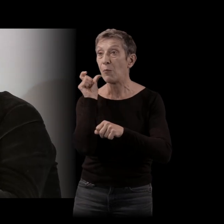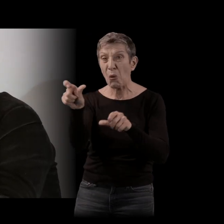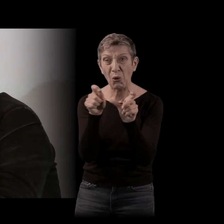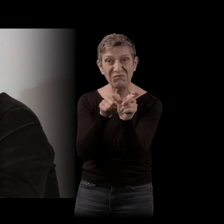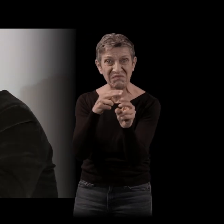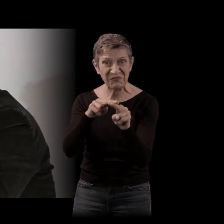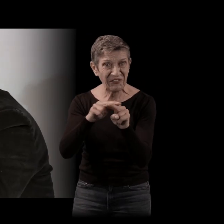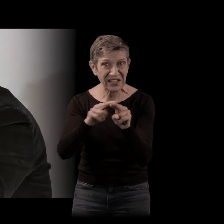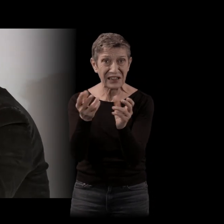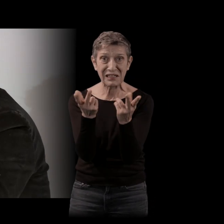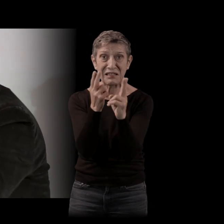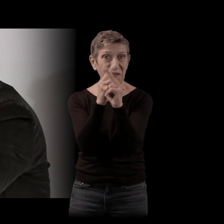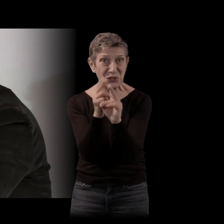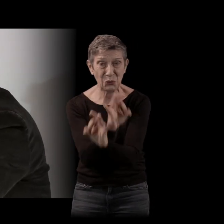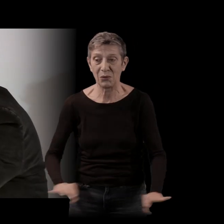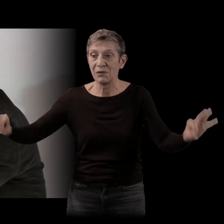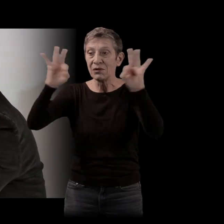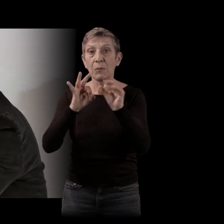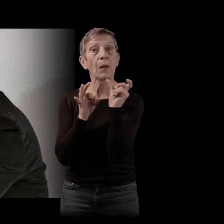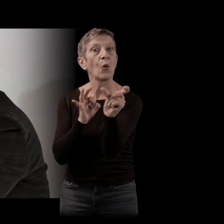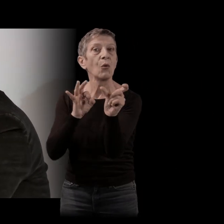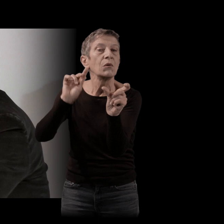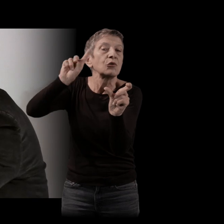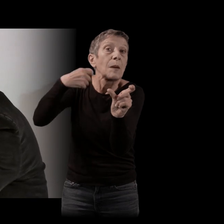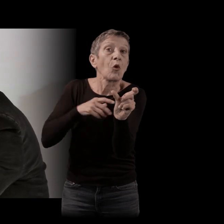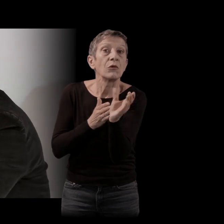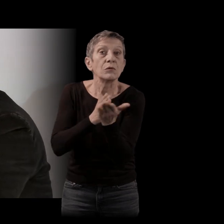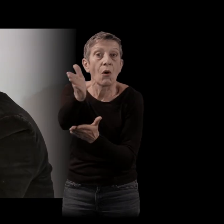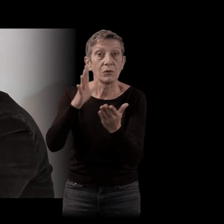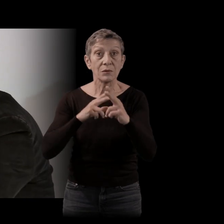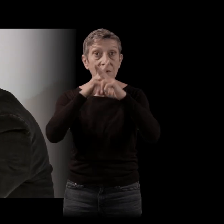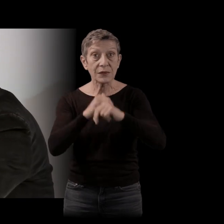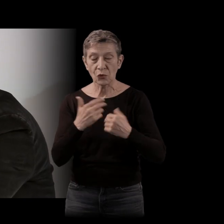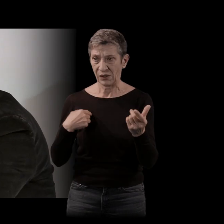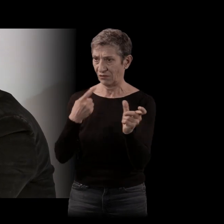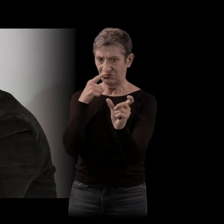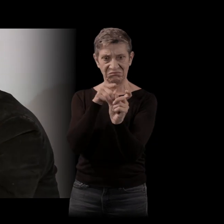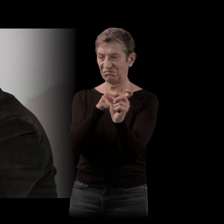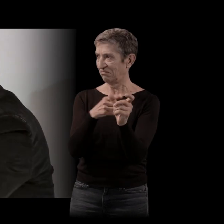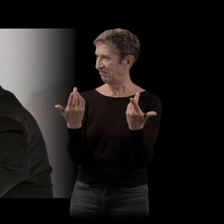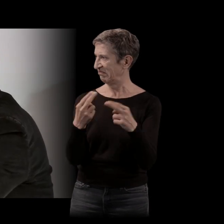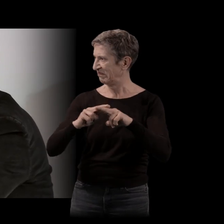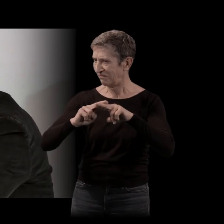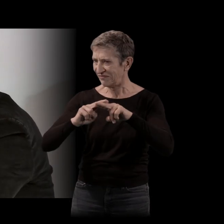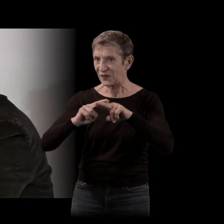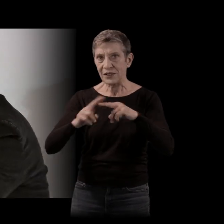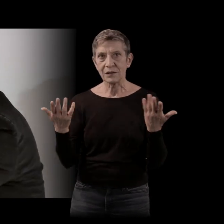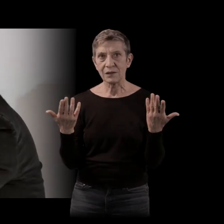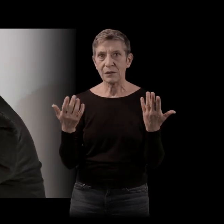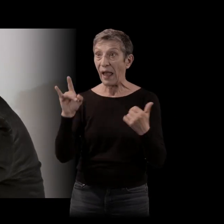définition, parce qu'un mot, c'est aussi un vecteur de sens en quelque sorte, c'est une définition. Or on a l'impression qu'il n'y en a aucune et le vide de son existence, c'est le vide des